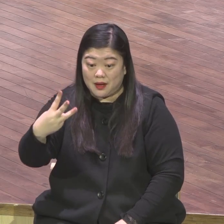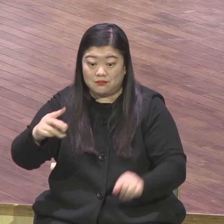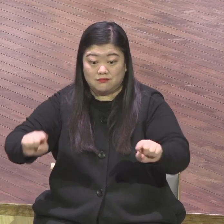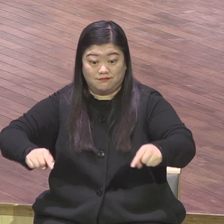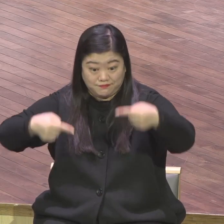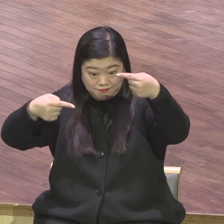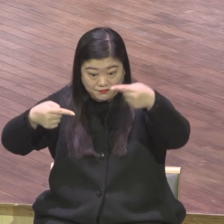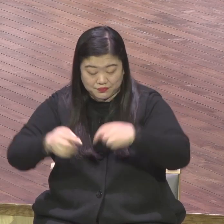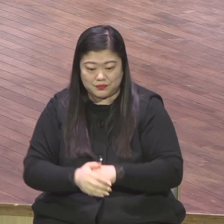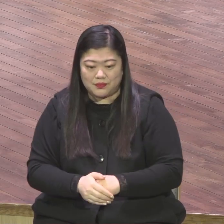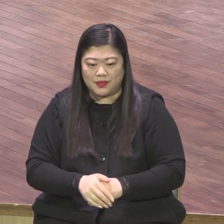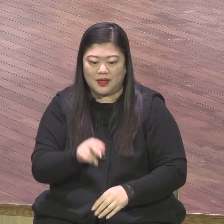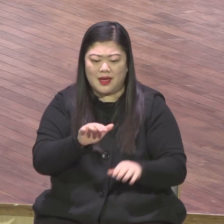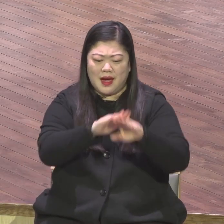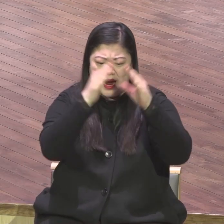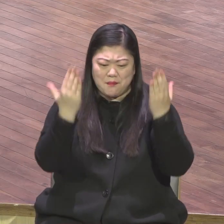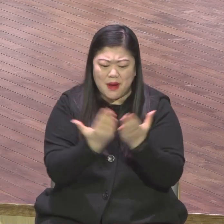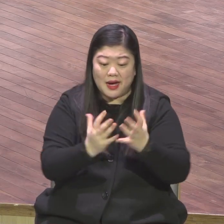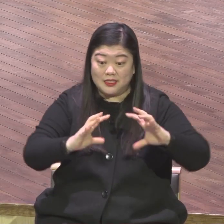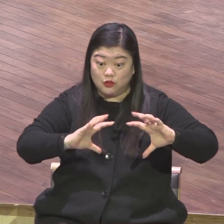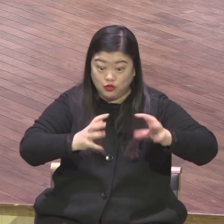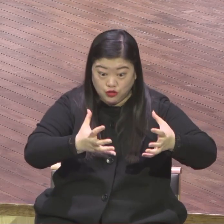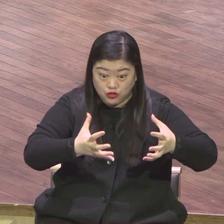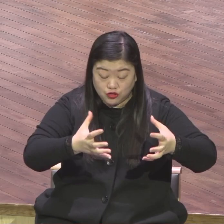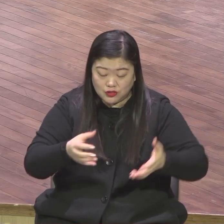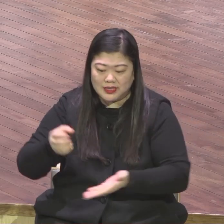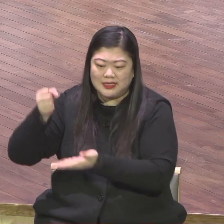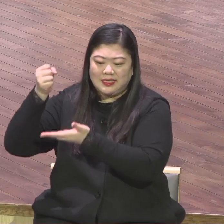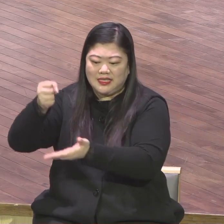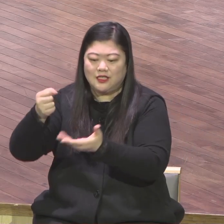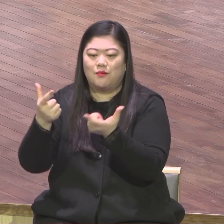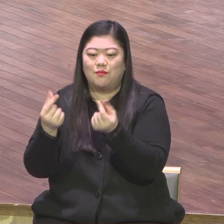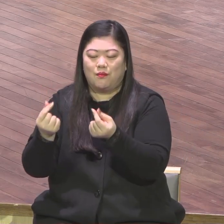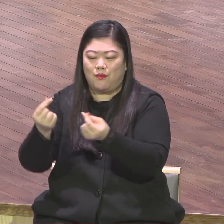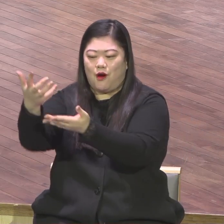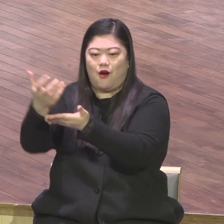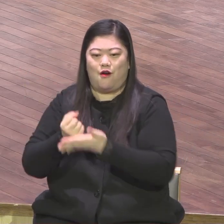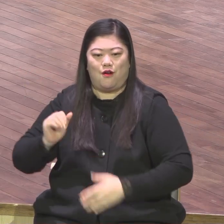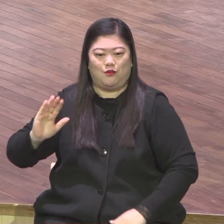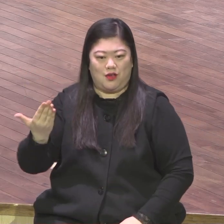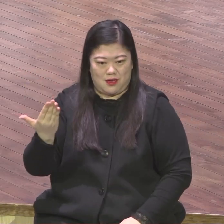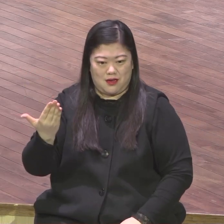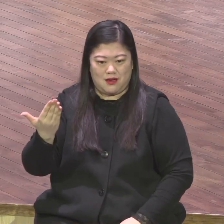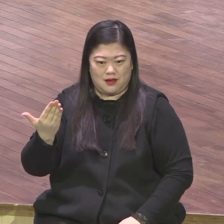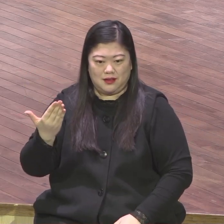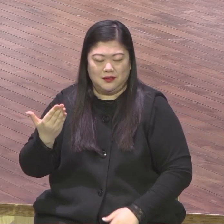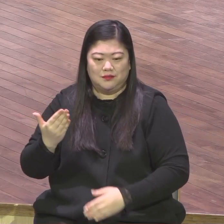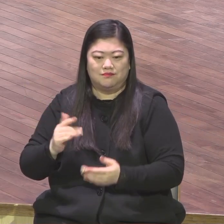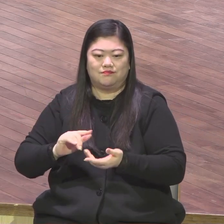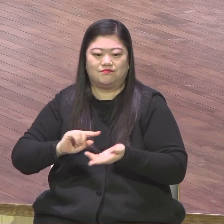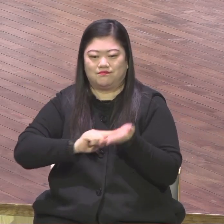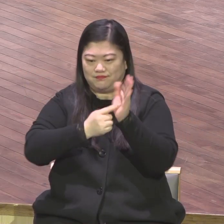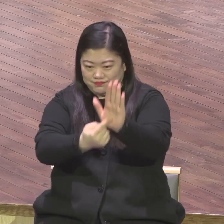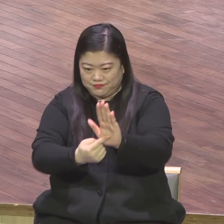얻게 하리라 라는 원단 메시지입니다 2023년 하나님께서